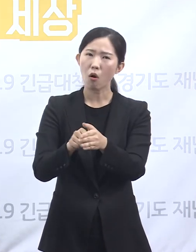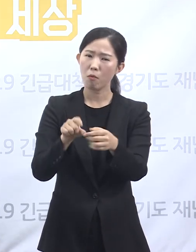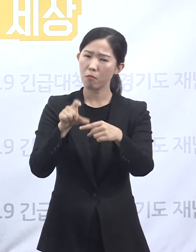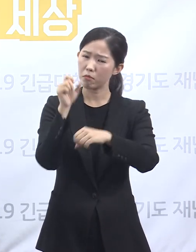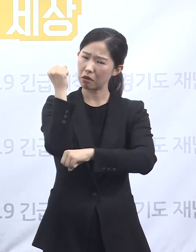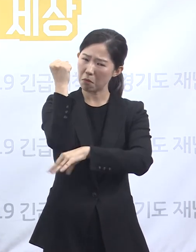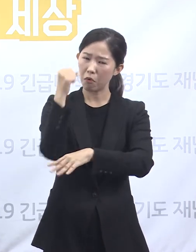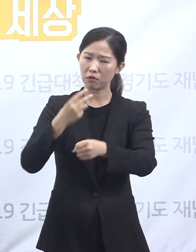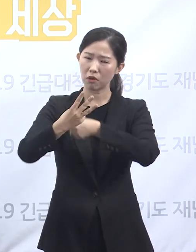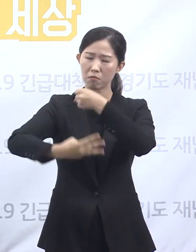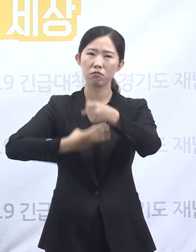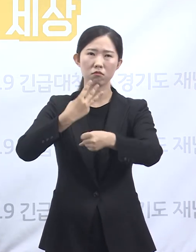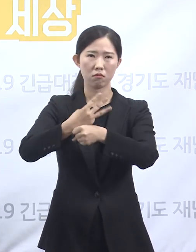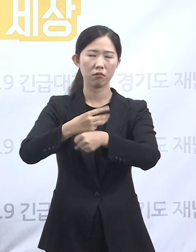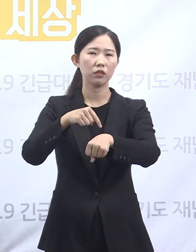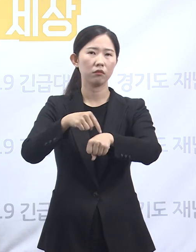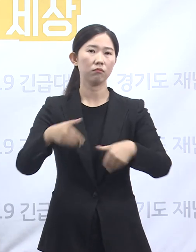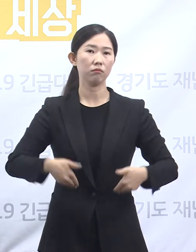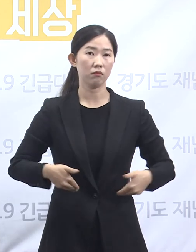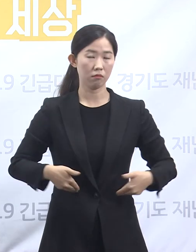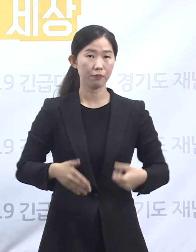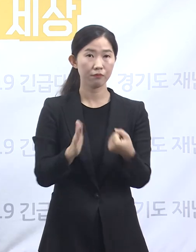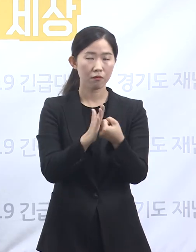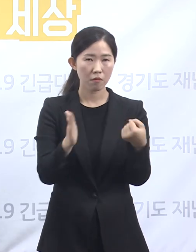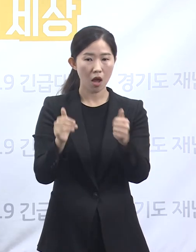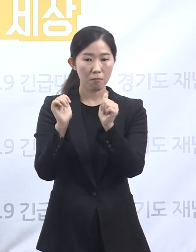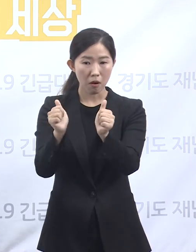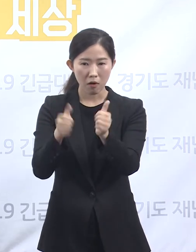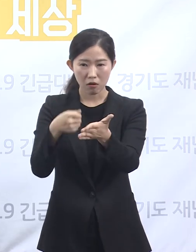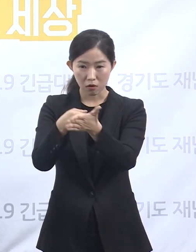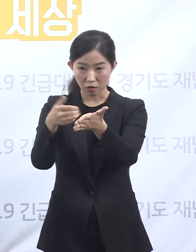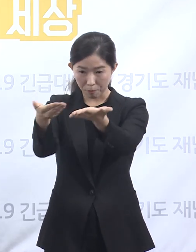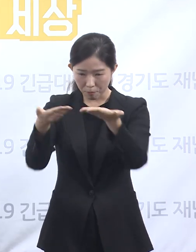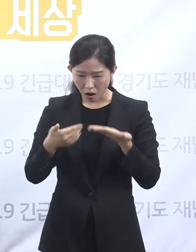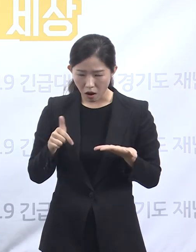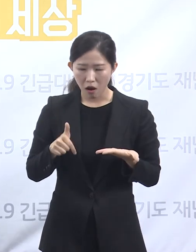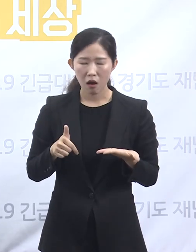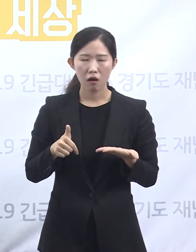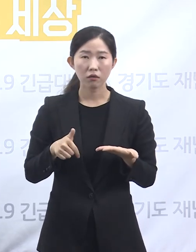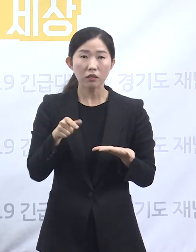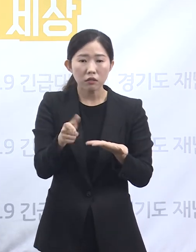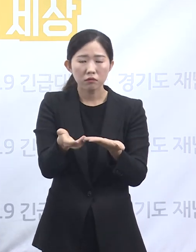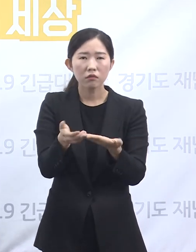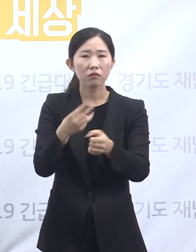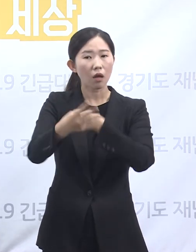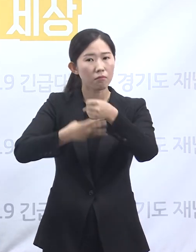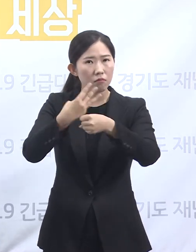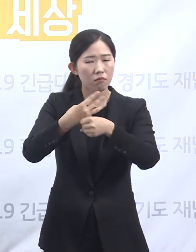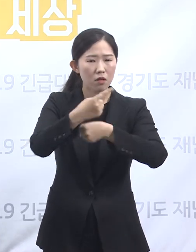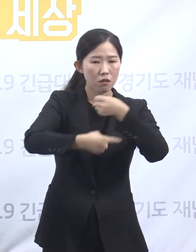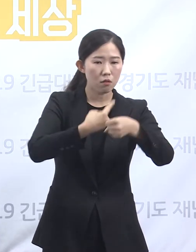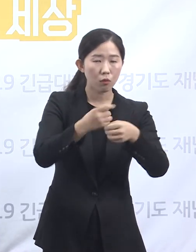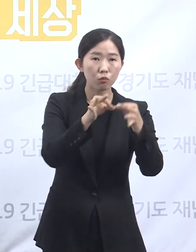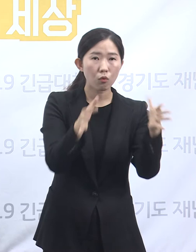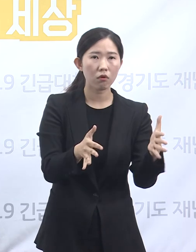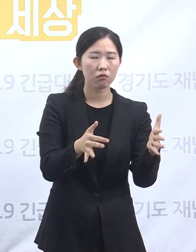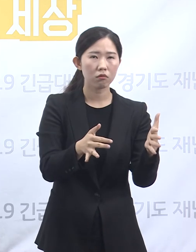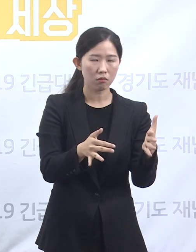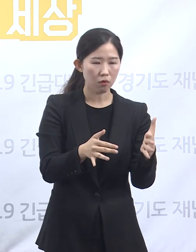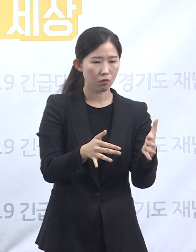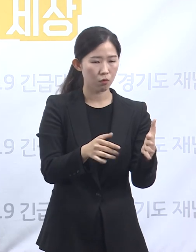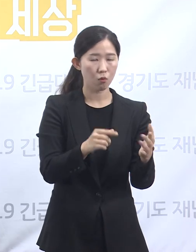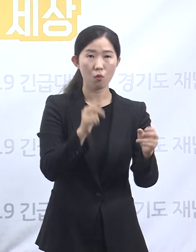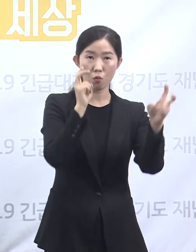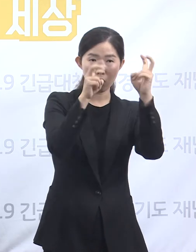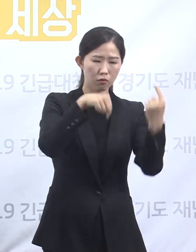공정위 심결이나 법원에 판결이 나오는 시점에는 이미 피해 점주가 점포를 유지하지 못하고 폐점을 한